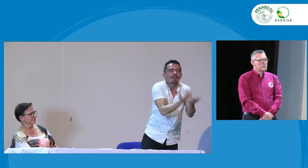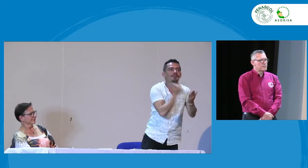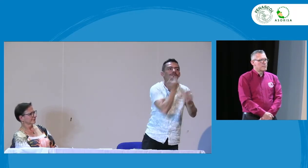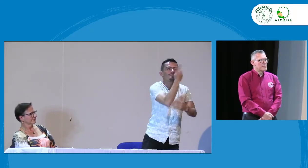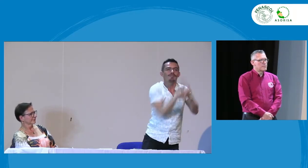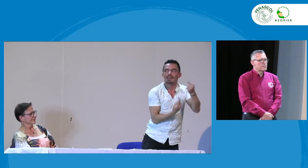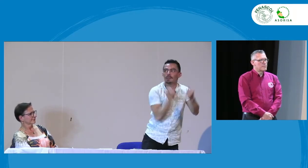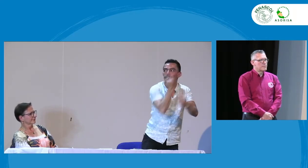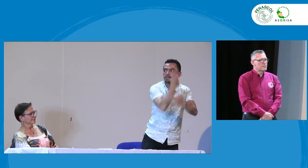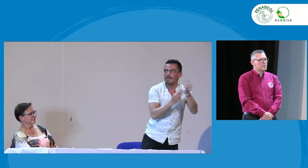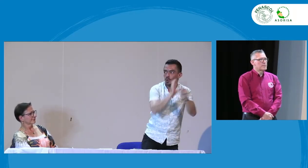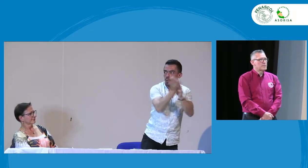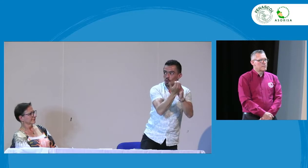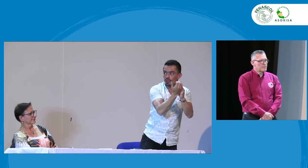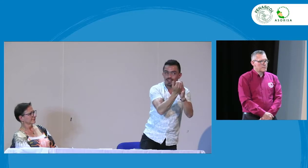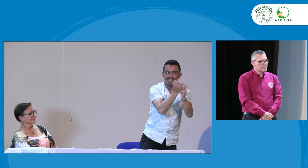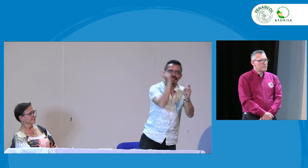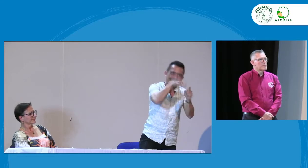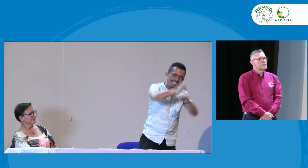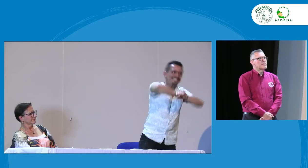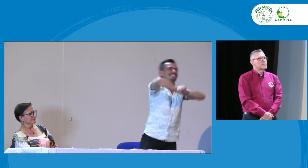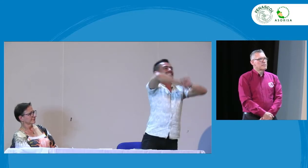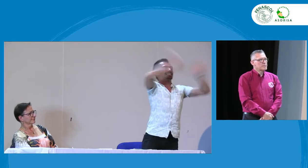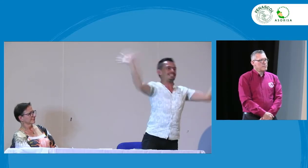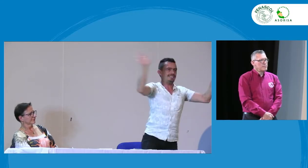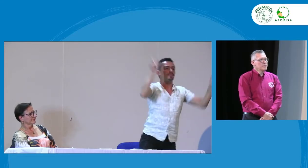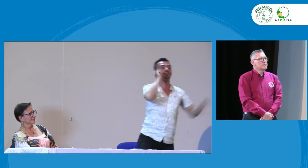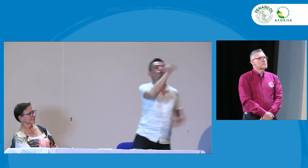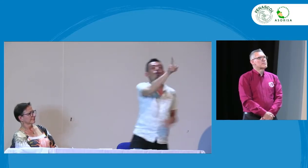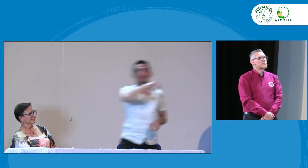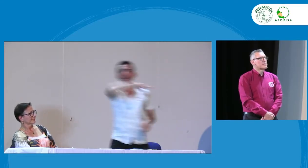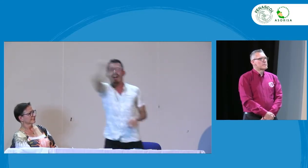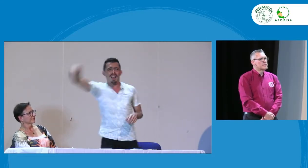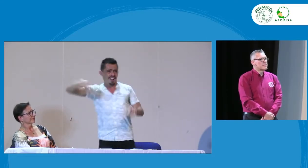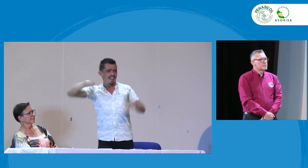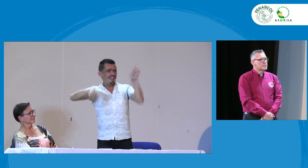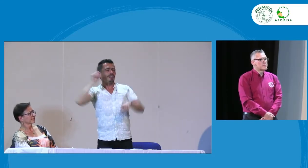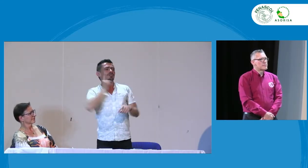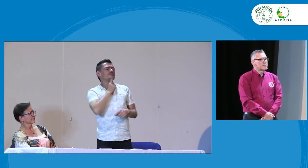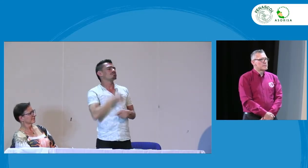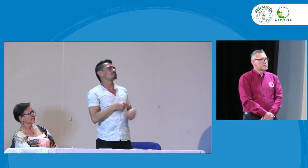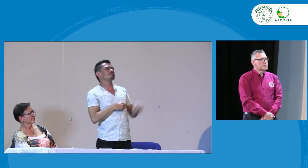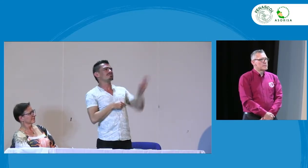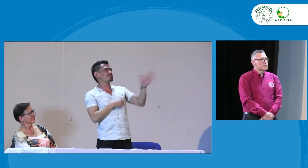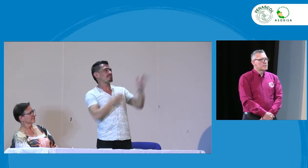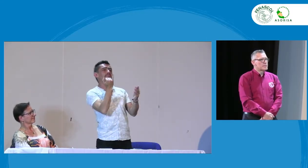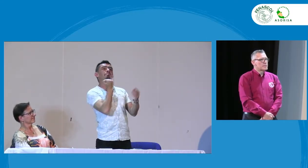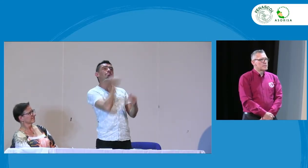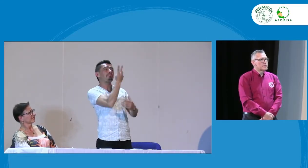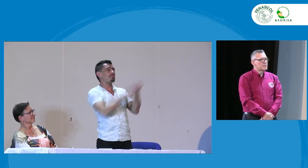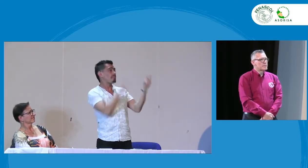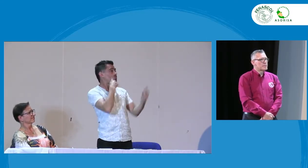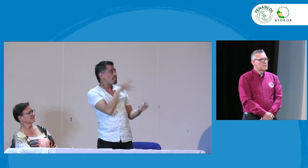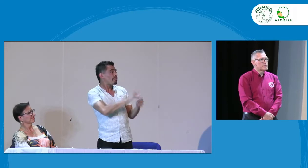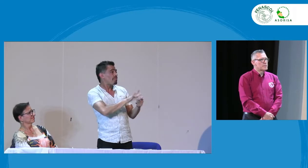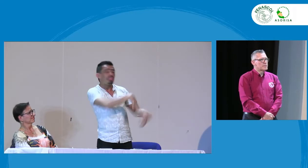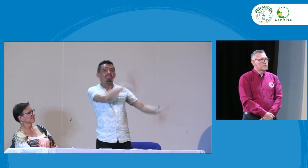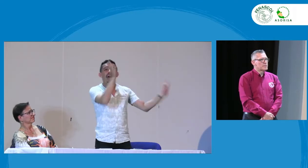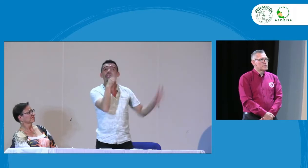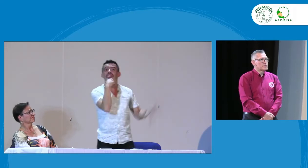su ponencia tenemos una oferta de educación bilingüe y bicultural y por supuesto es una claridad que todos tenemos pero hay algunas personas que